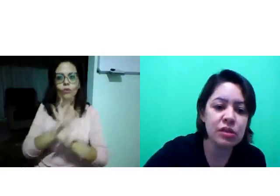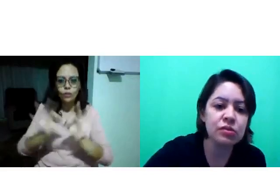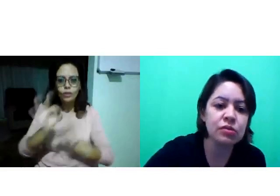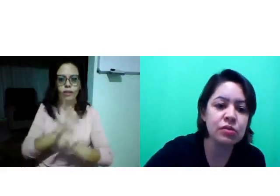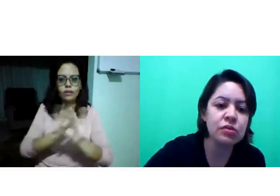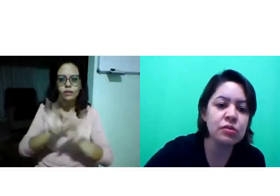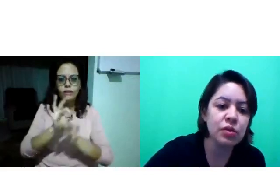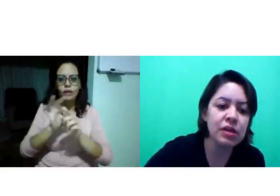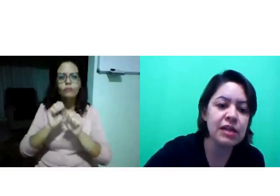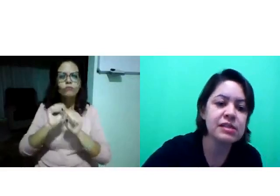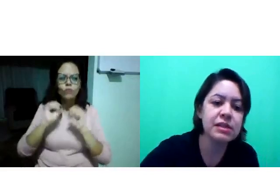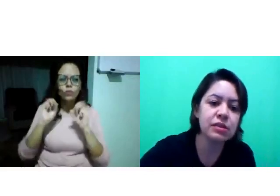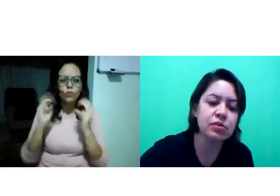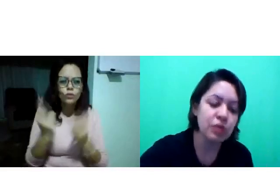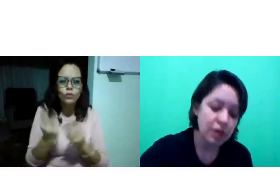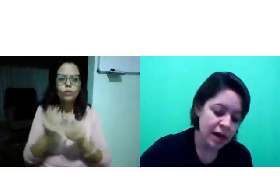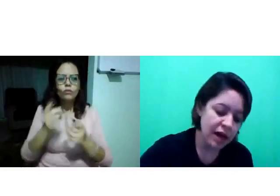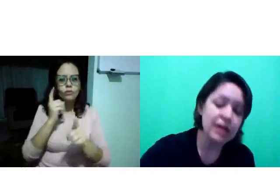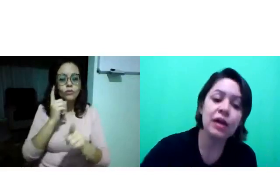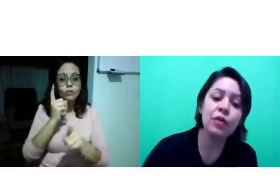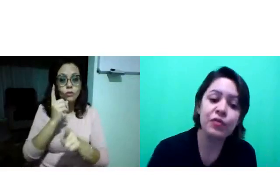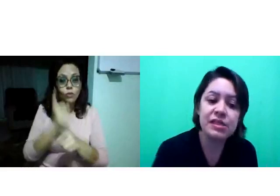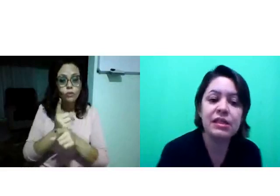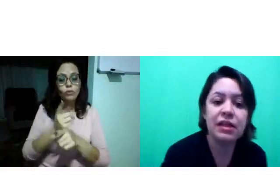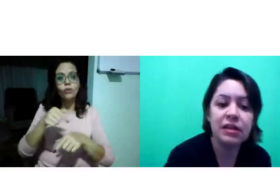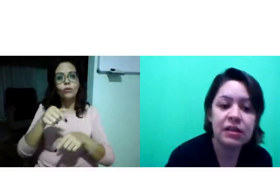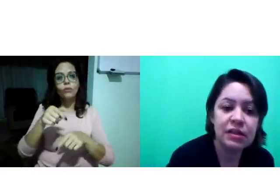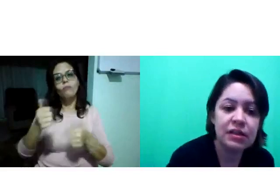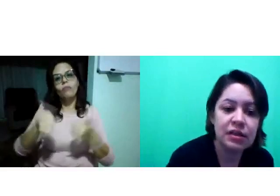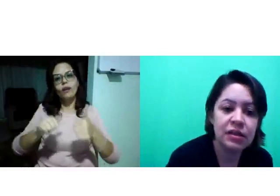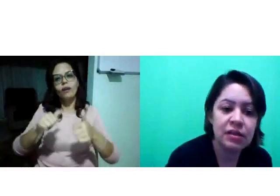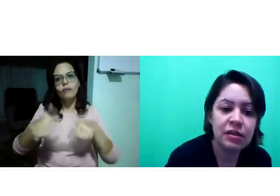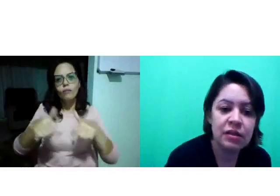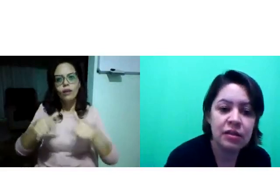articulando, organizando a oficina.